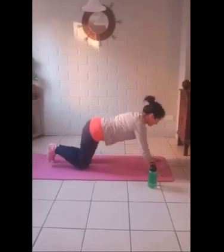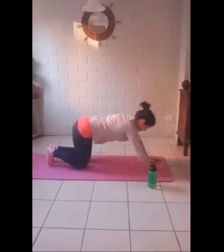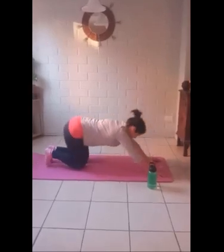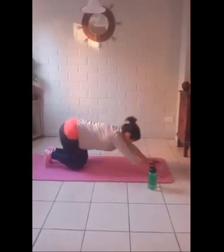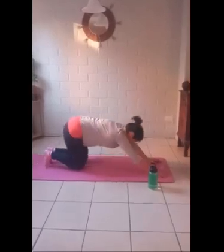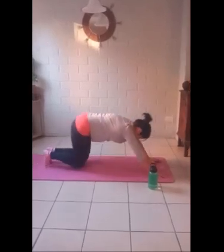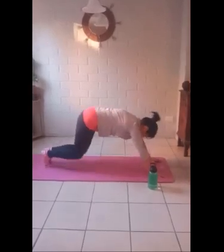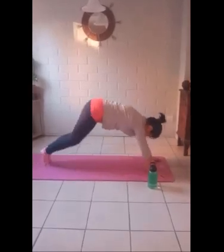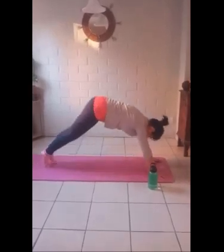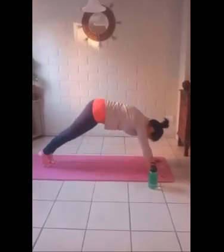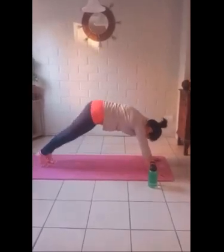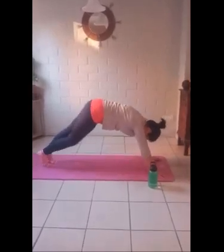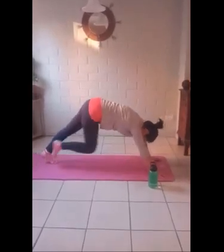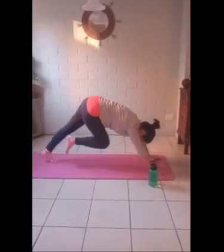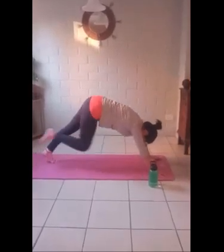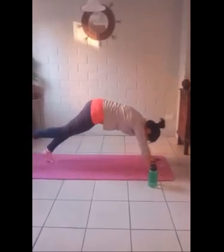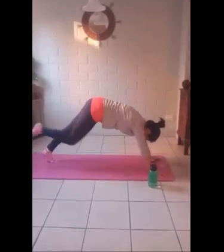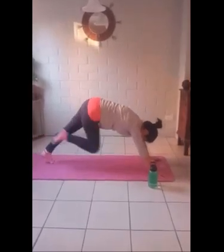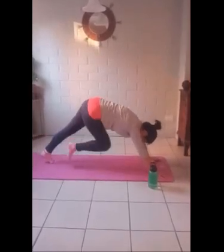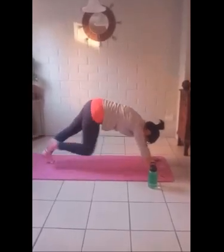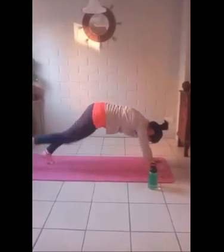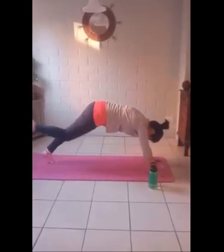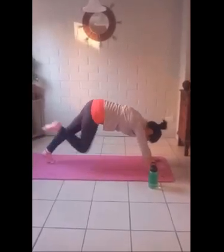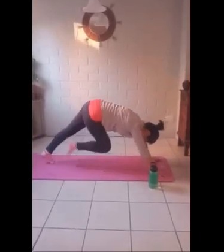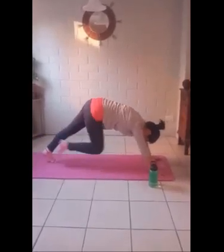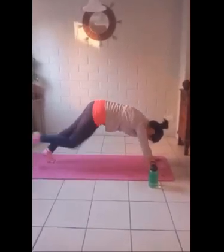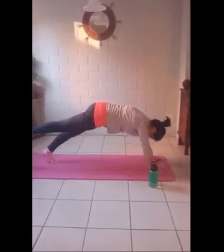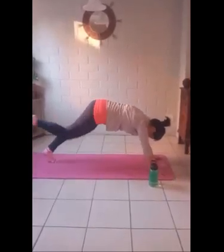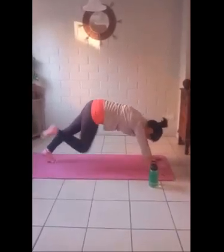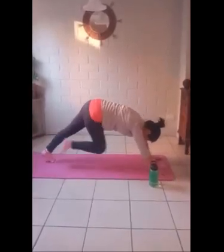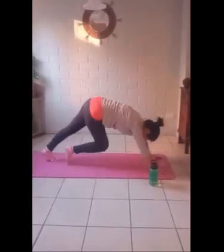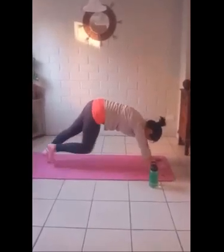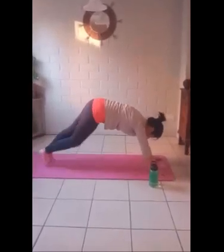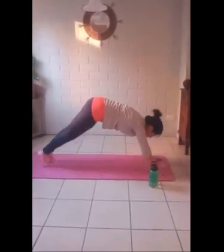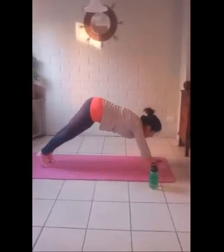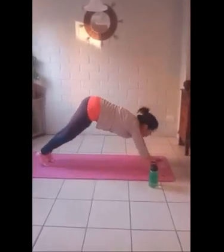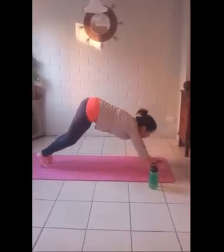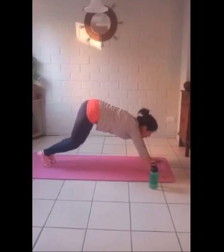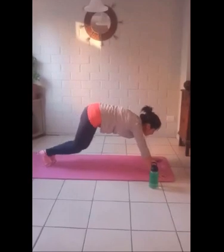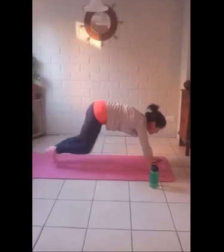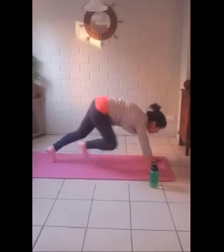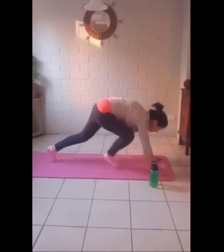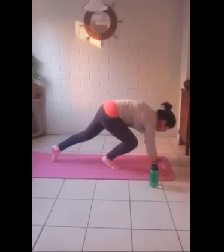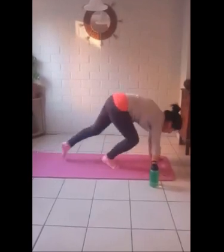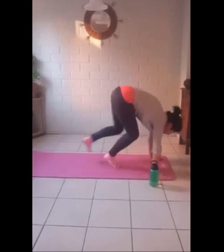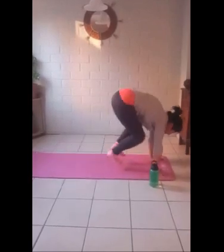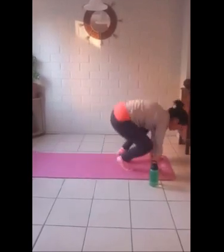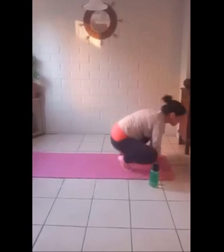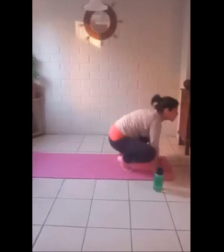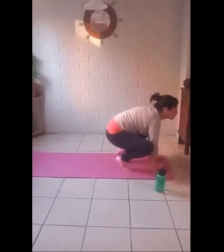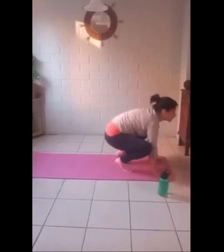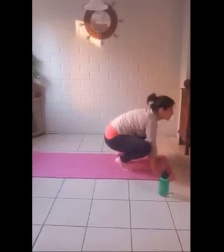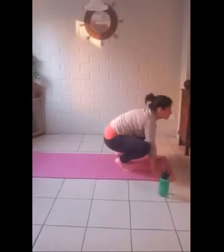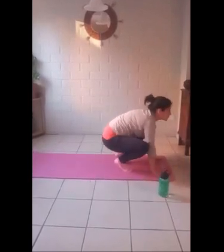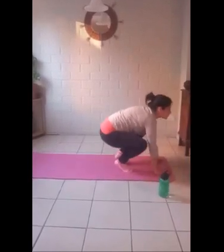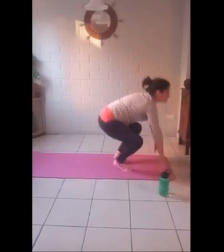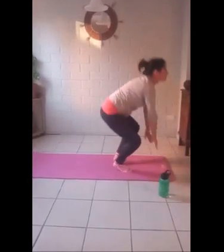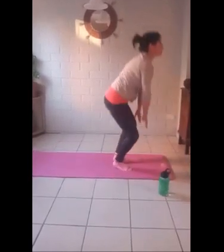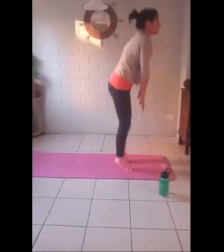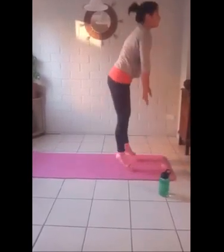Amiga de un perro que se rasca la pulga Aunque no la veo y salta el conejo Que es amigo